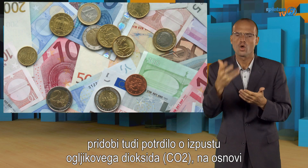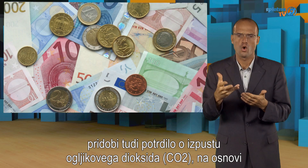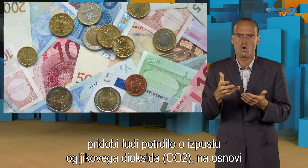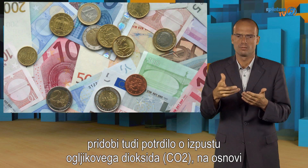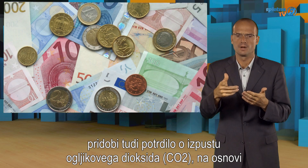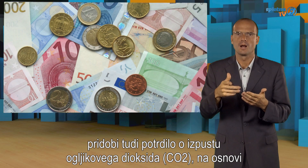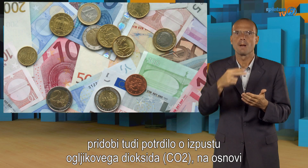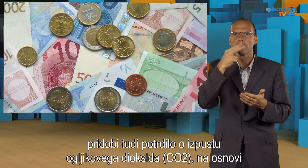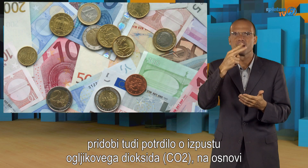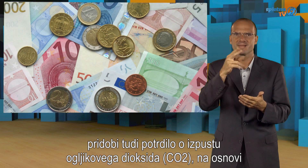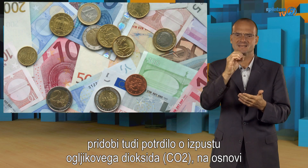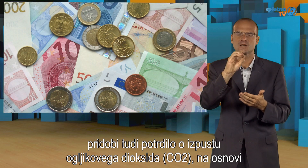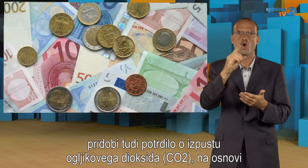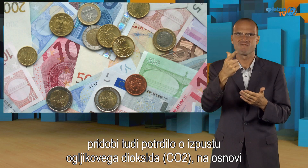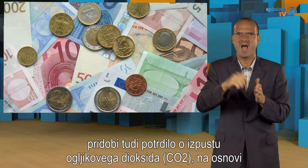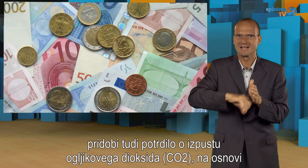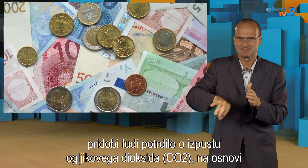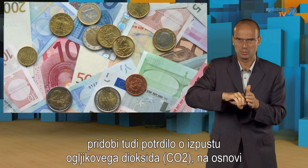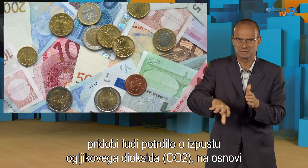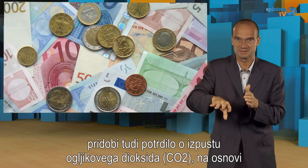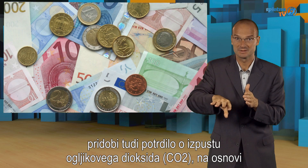se določi davek na motorna vozila DMV.